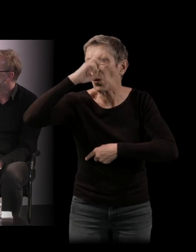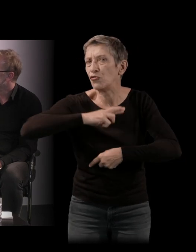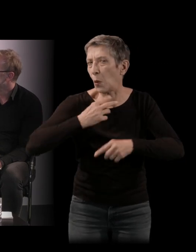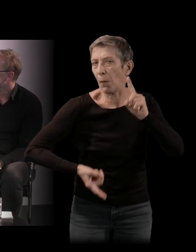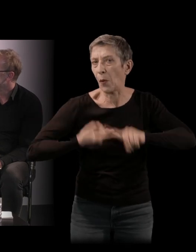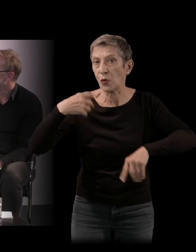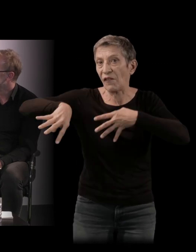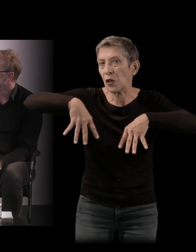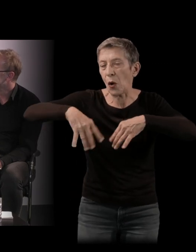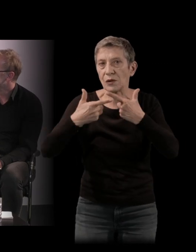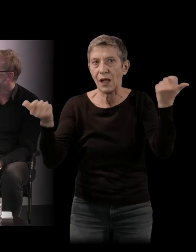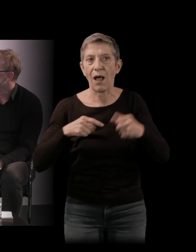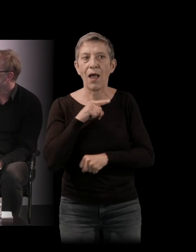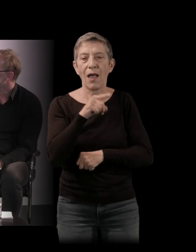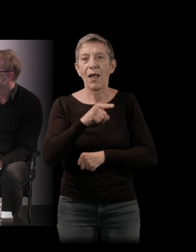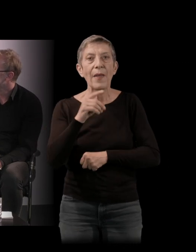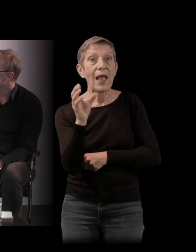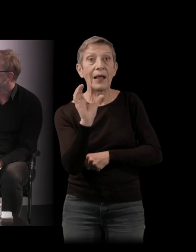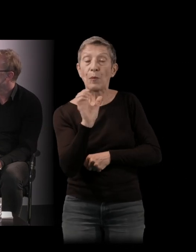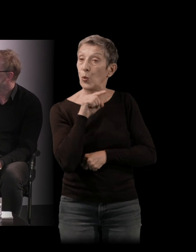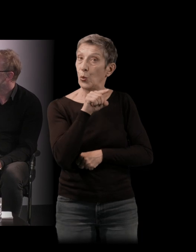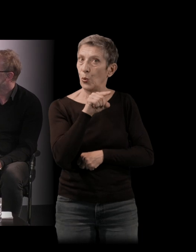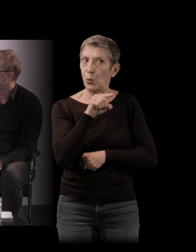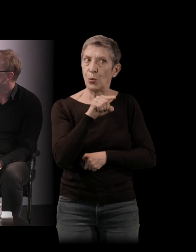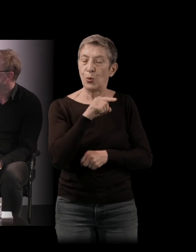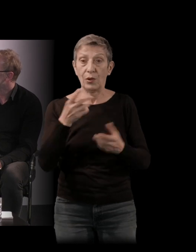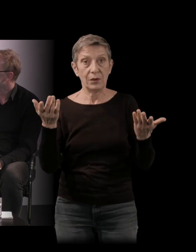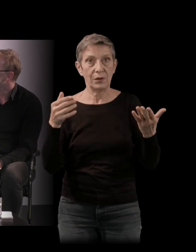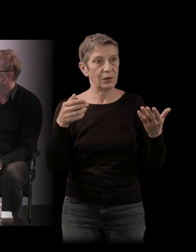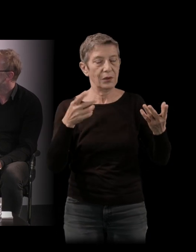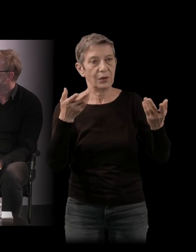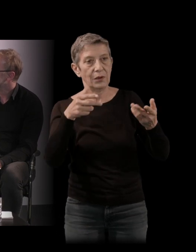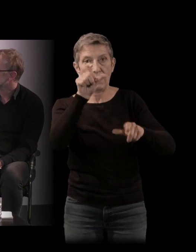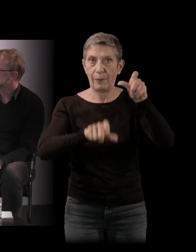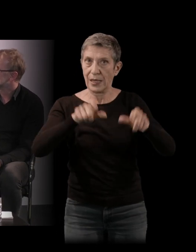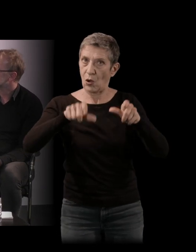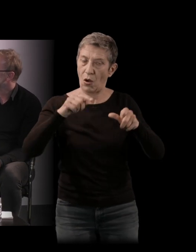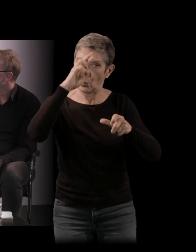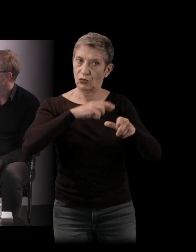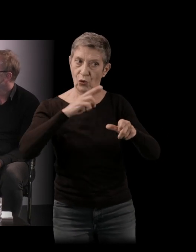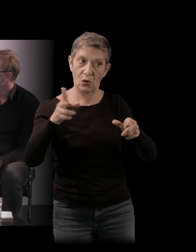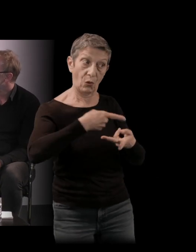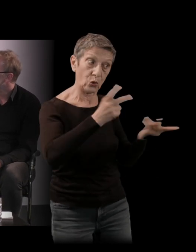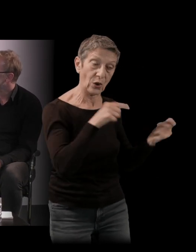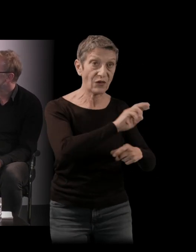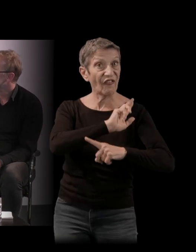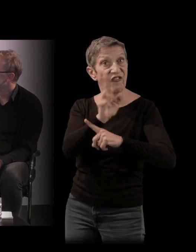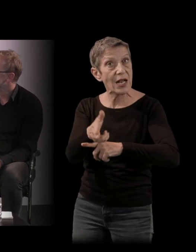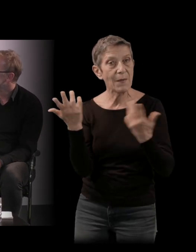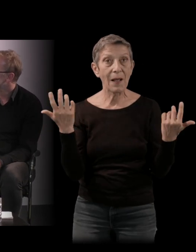Marcel Camus a eu l'autorisation par les pratiquants de filmer une scène réelle. Et en même temps, il y mêle quand même sa fiction, puisque les acteurs sont présents